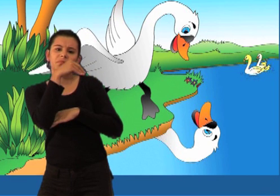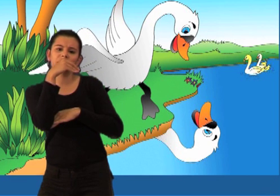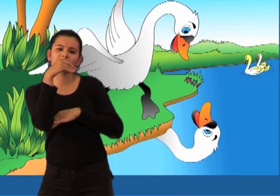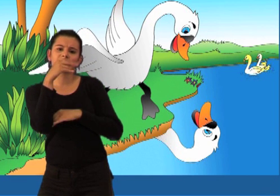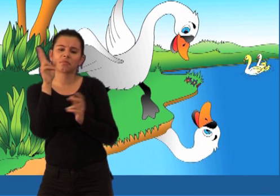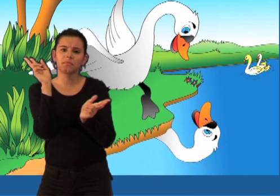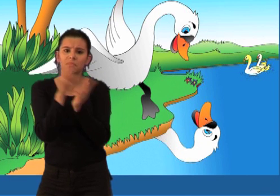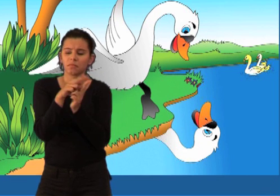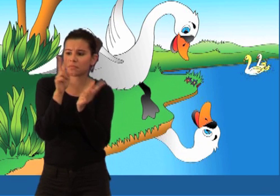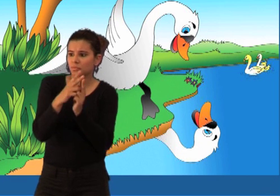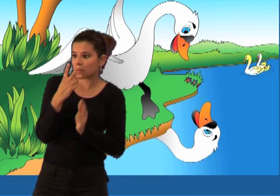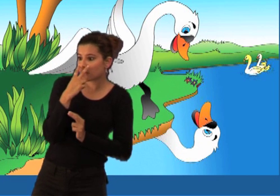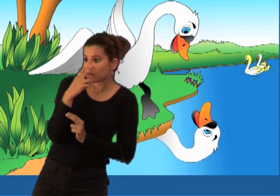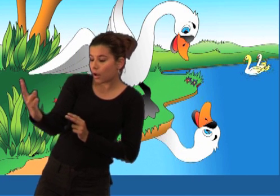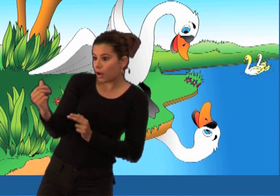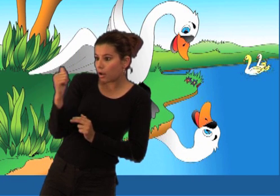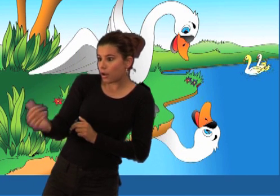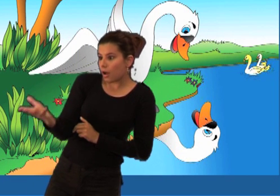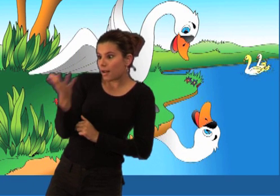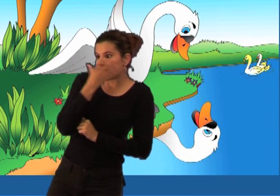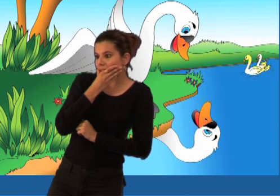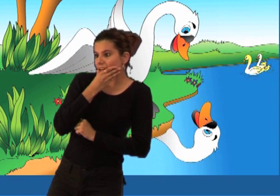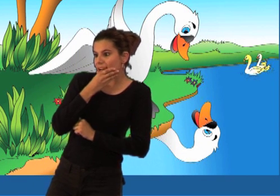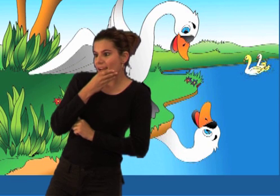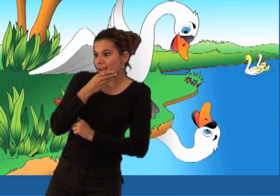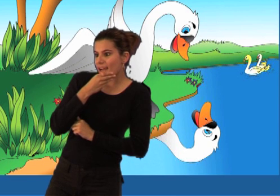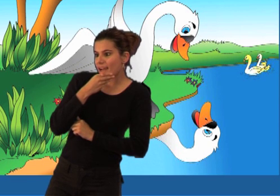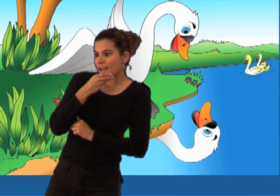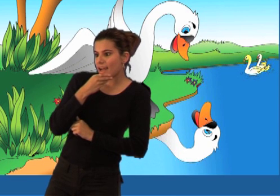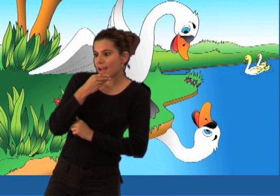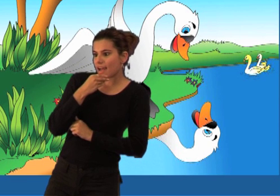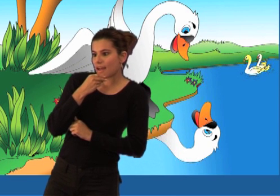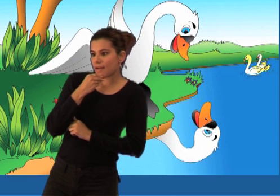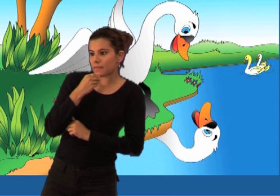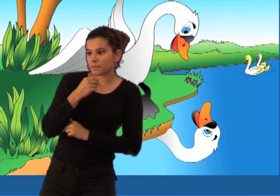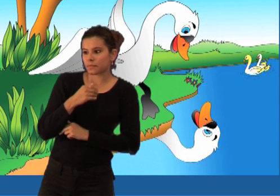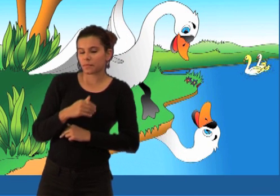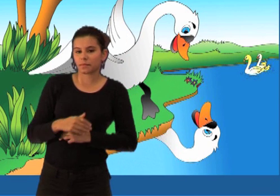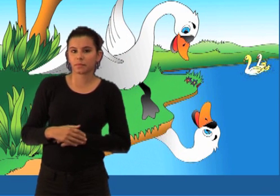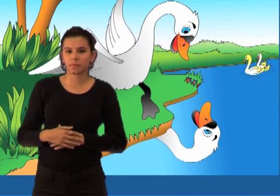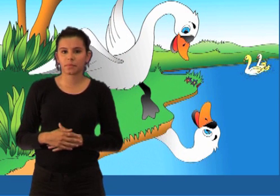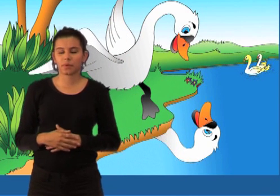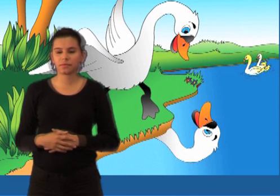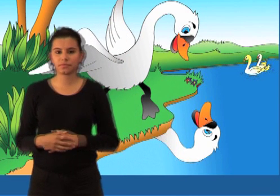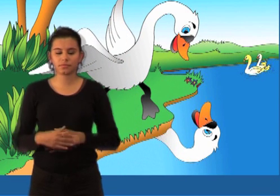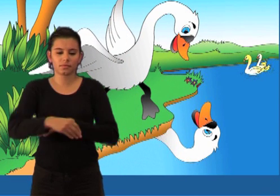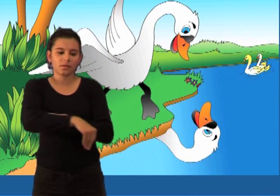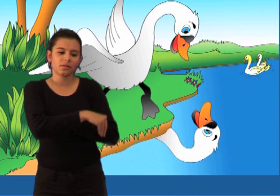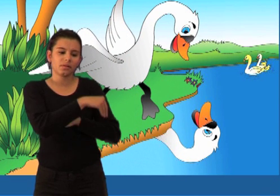Labudovi su mu se približili, a ružno pače spremno na udarce spusti